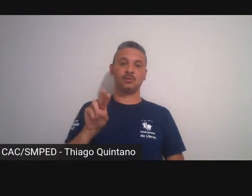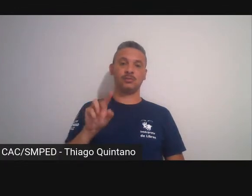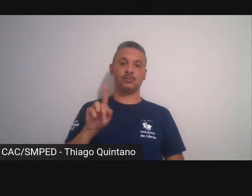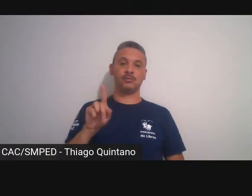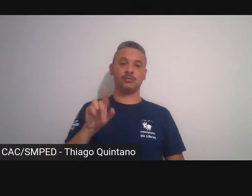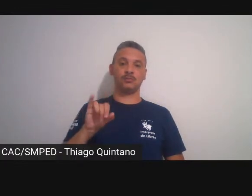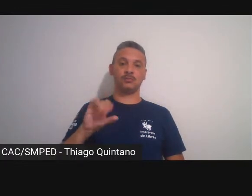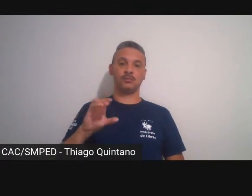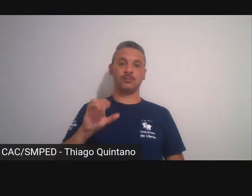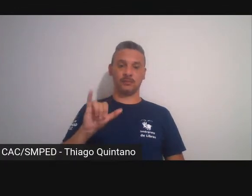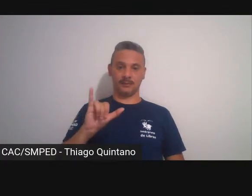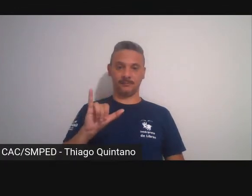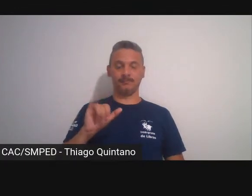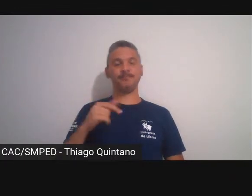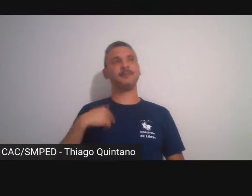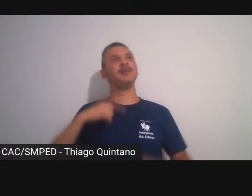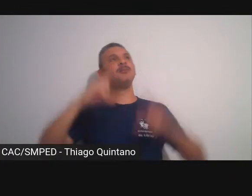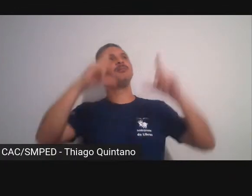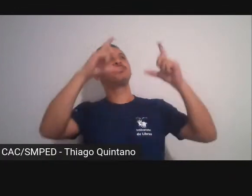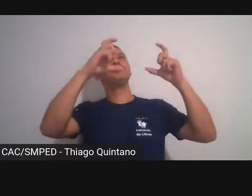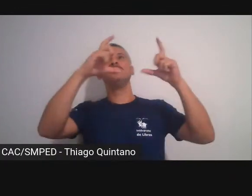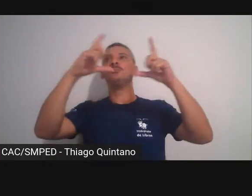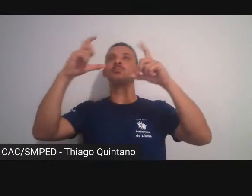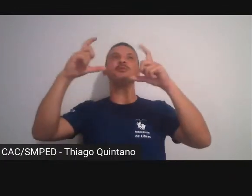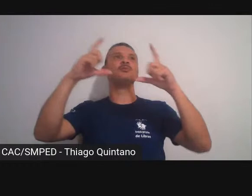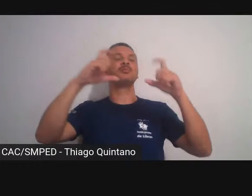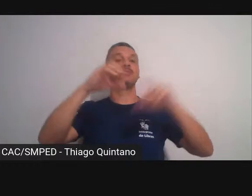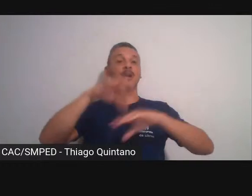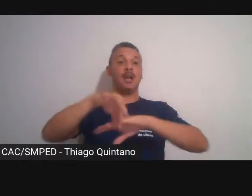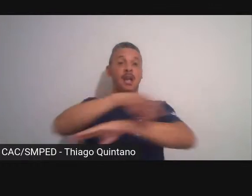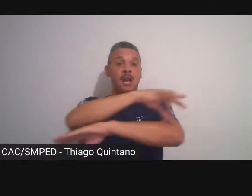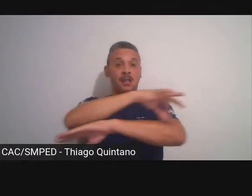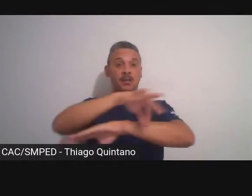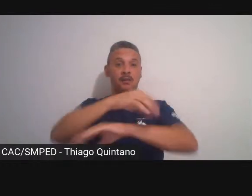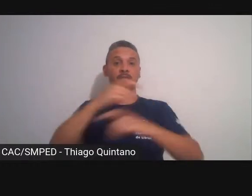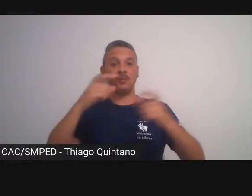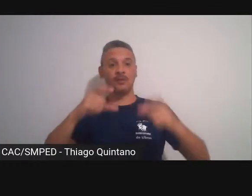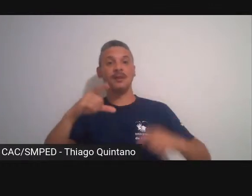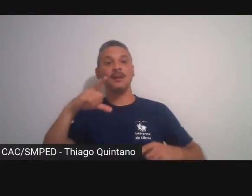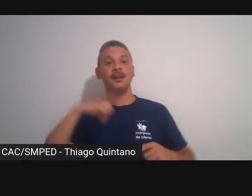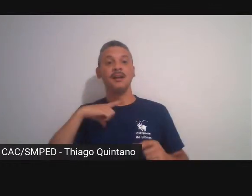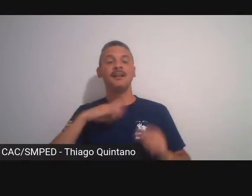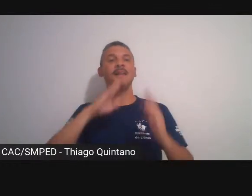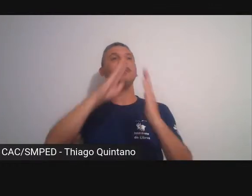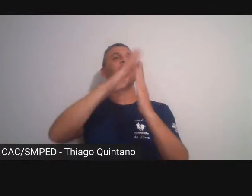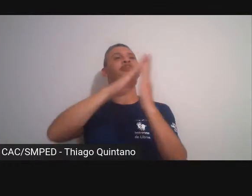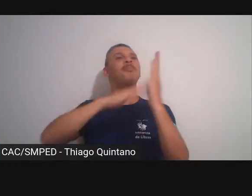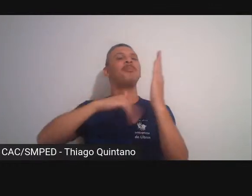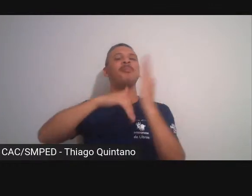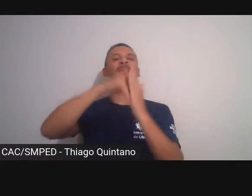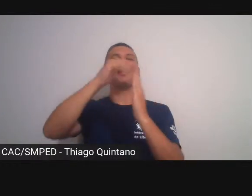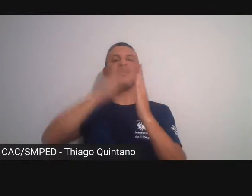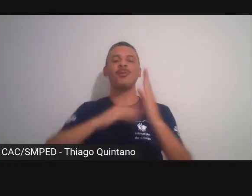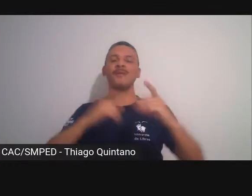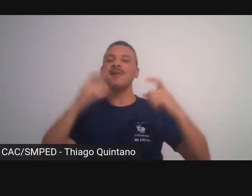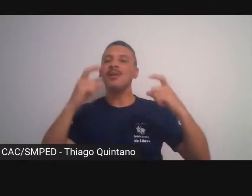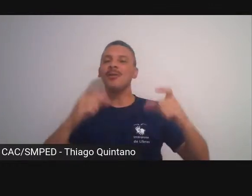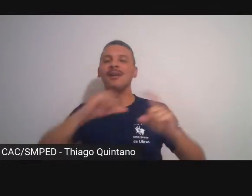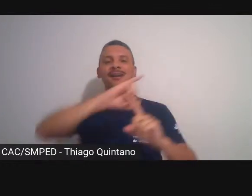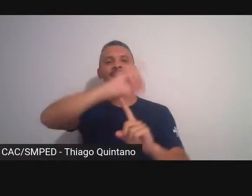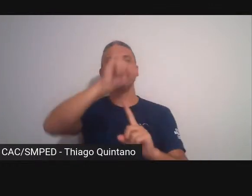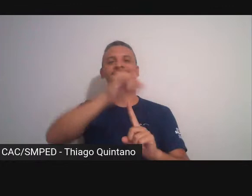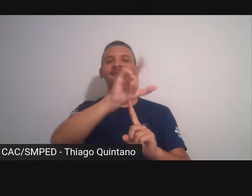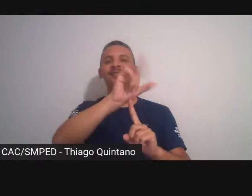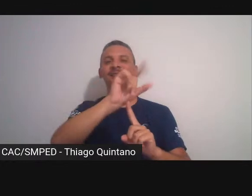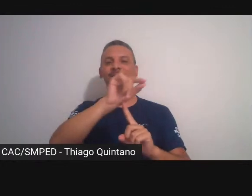eu estava fotografando a arquitetura do gabinete havia uma pintura do Jaraguá e como